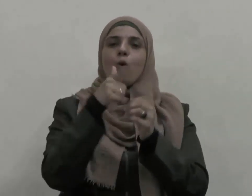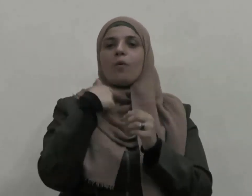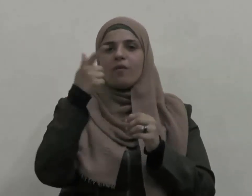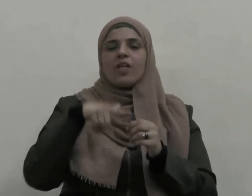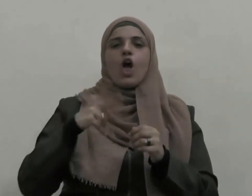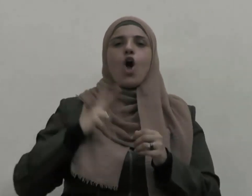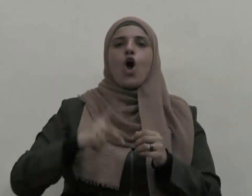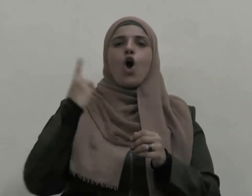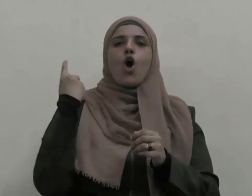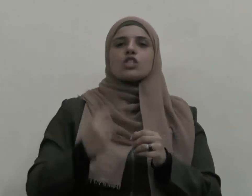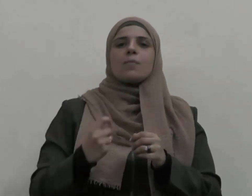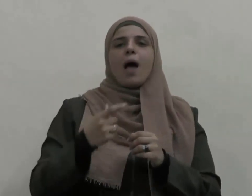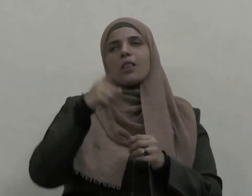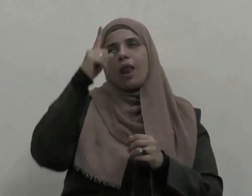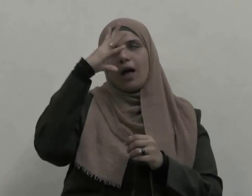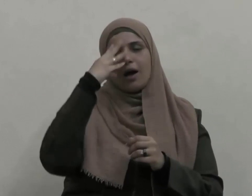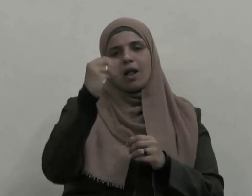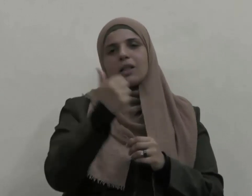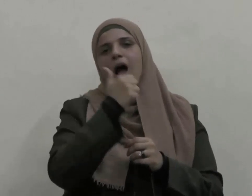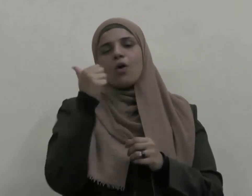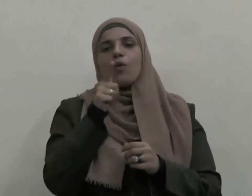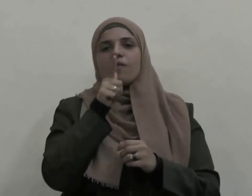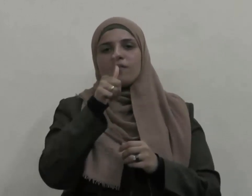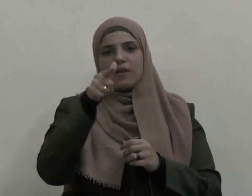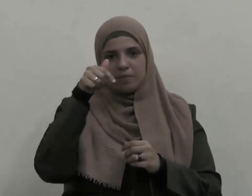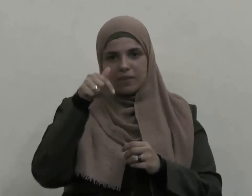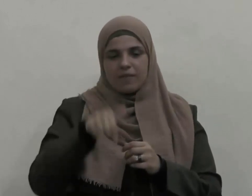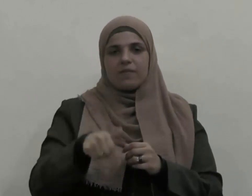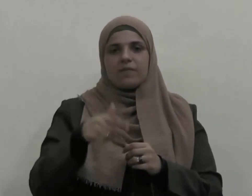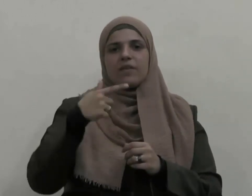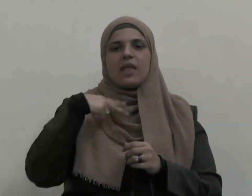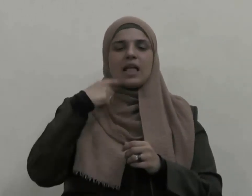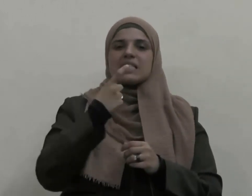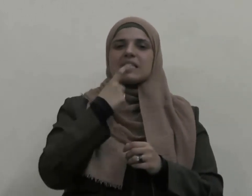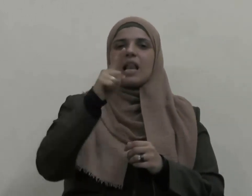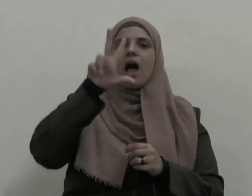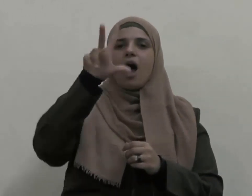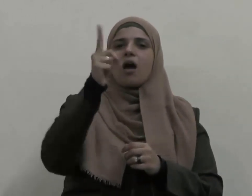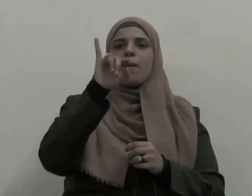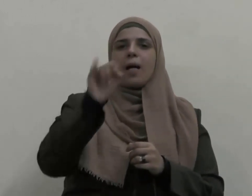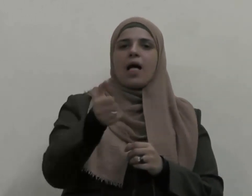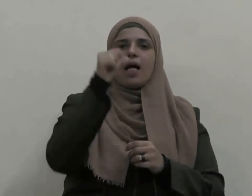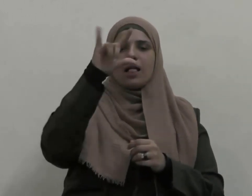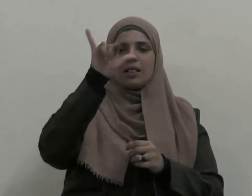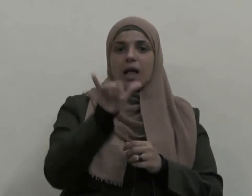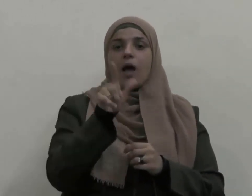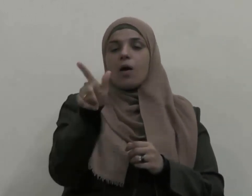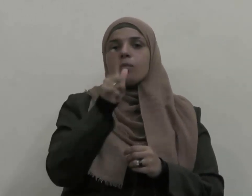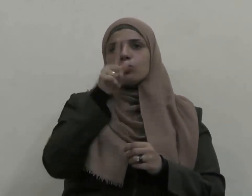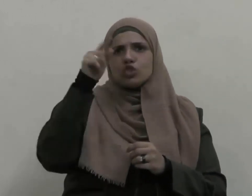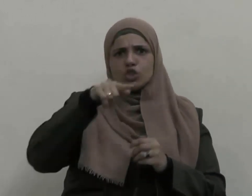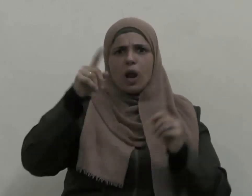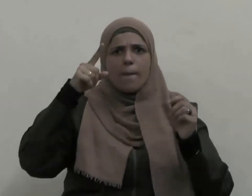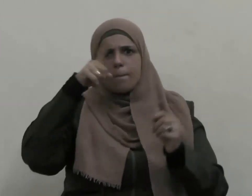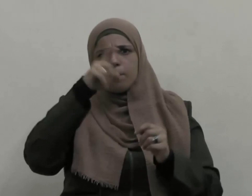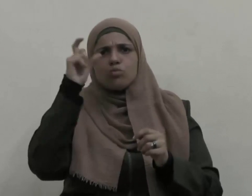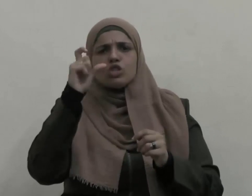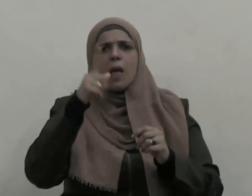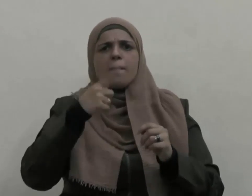الله عنه في عام الرمادة وقد اشتد بالمسلمين الفقر والجوع فحضرت